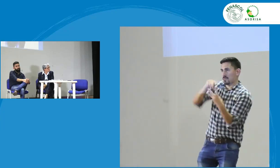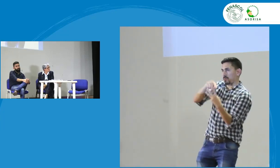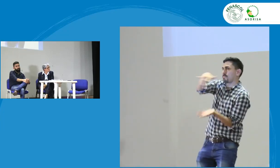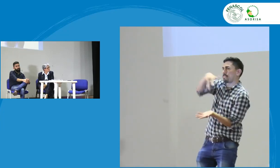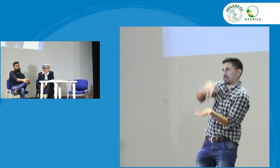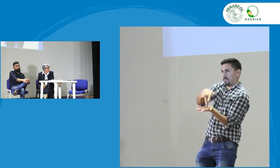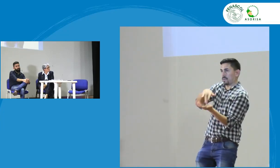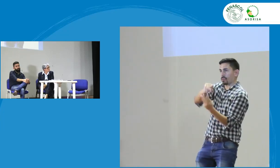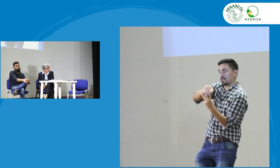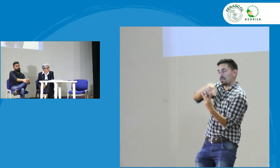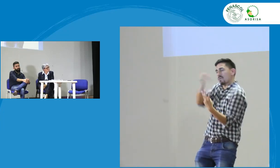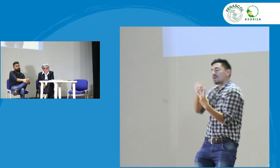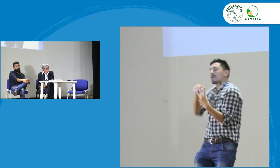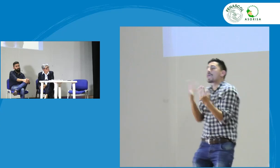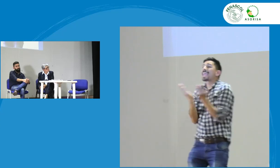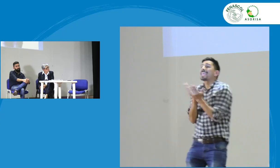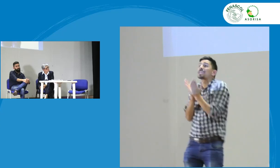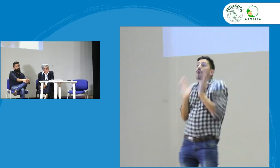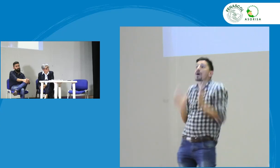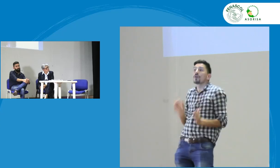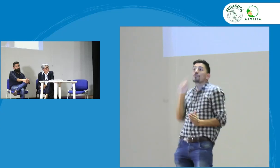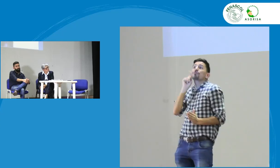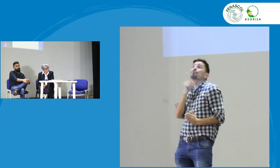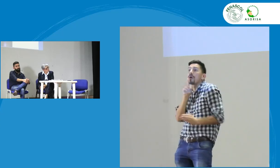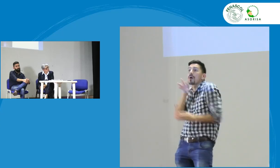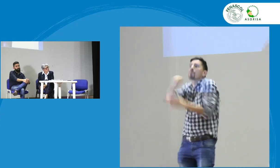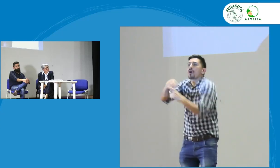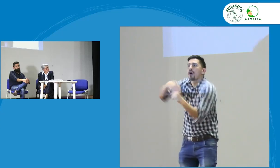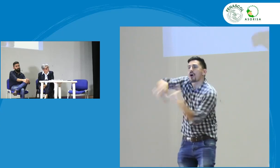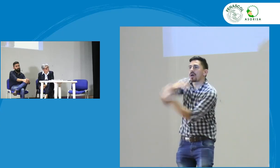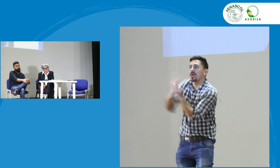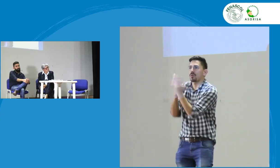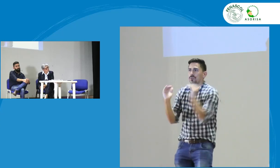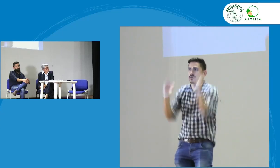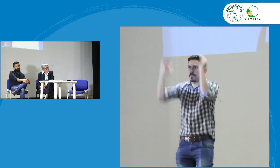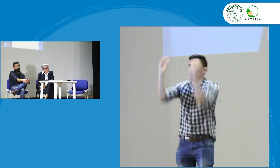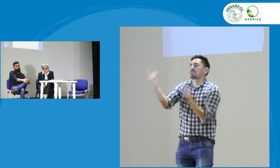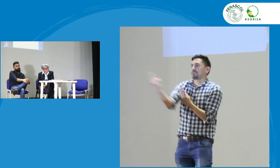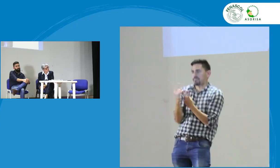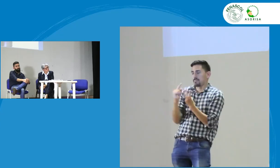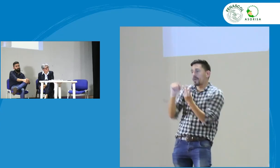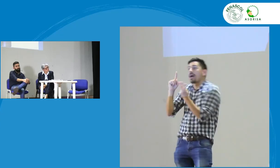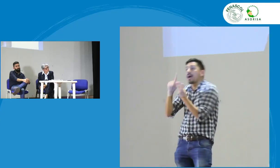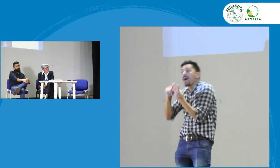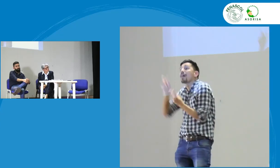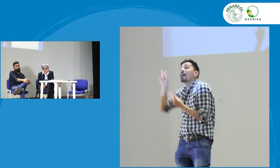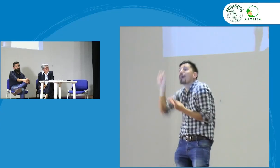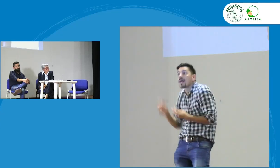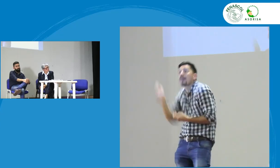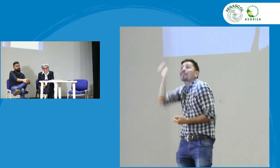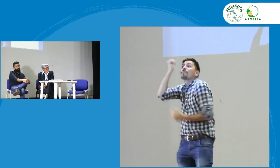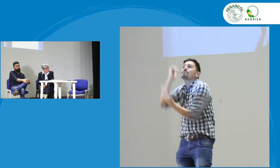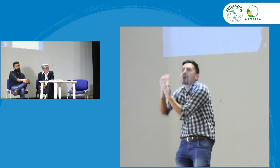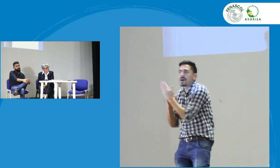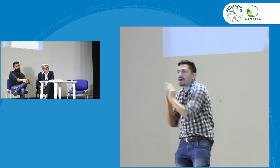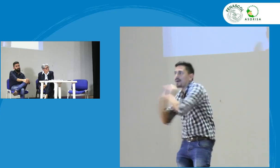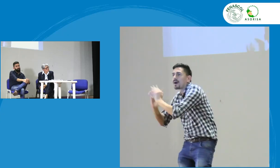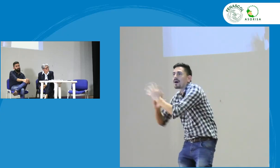tienen que hacer la participación en todo lo que es los conceptos lingüísticos también la lingüística